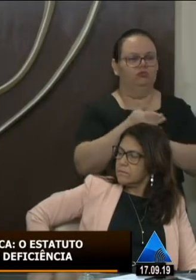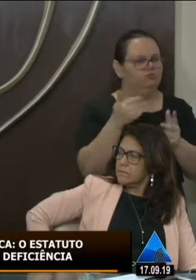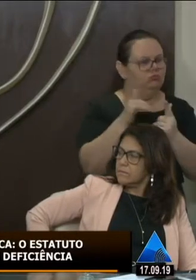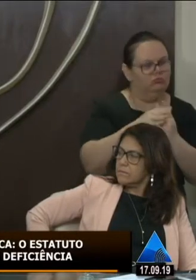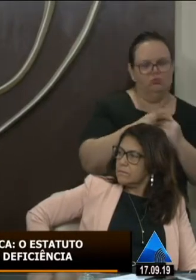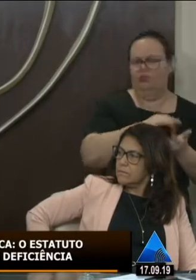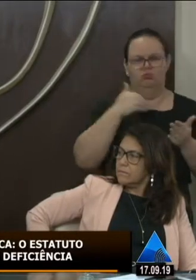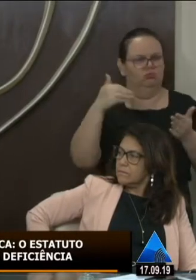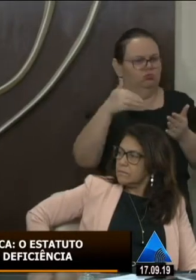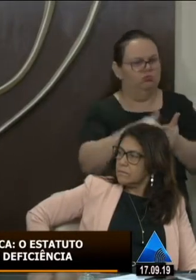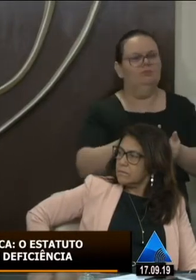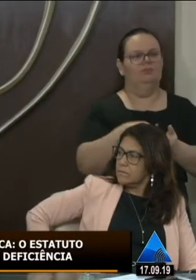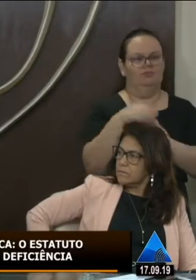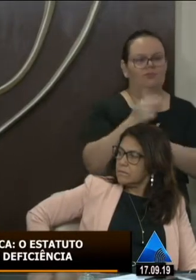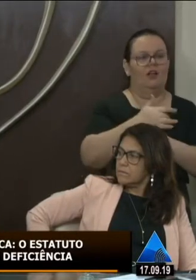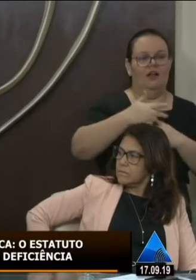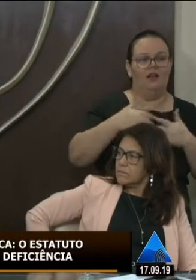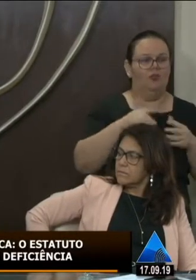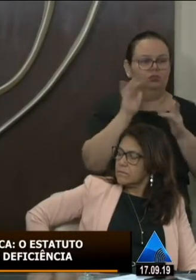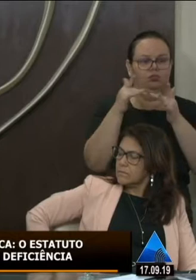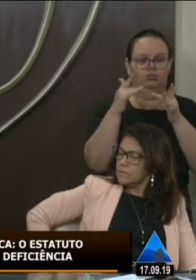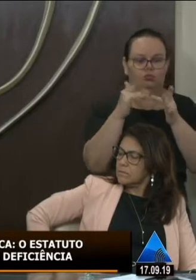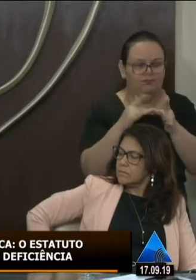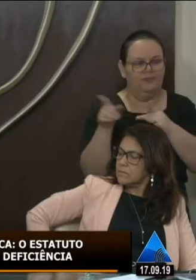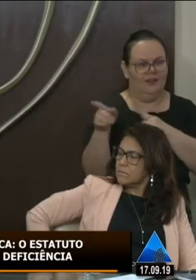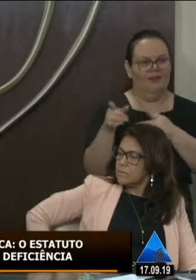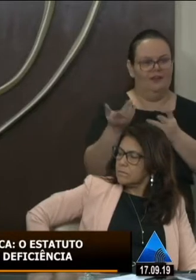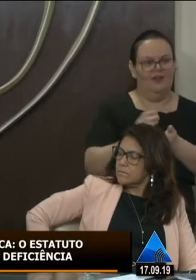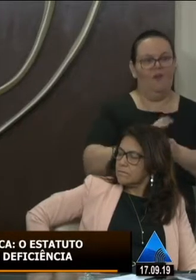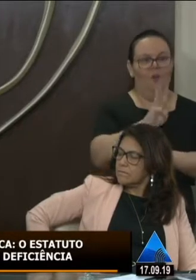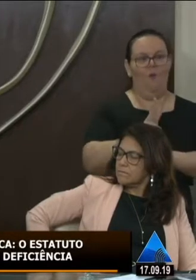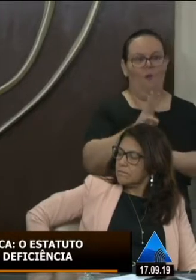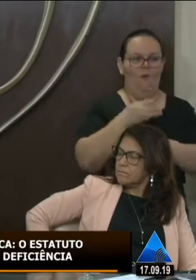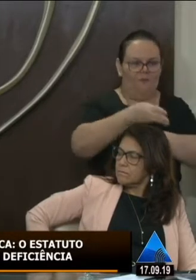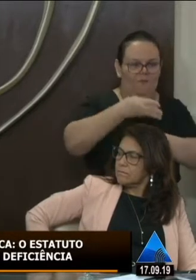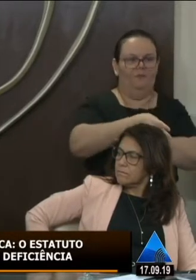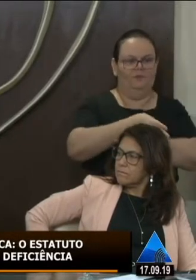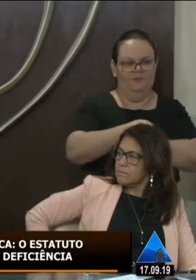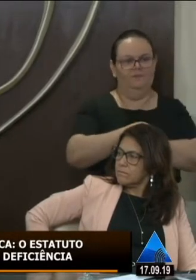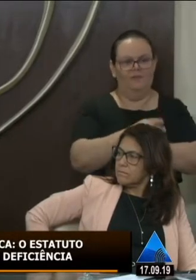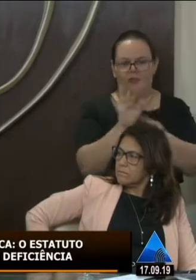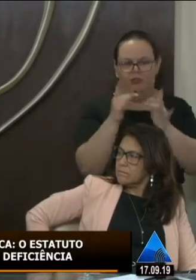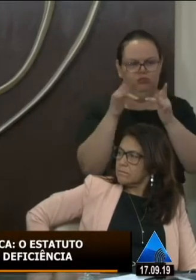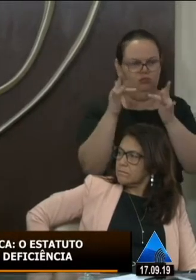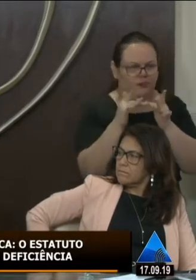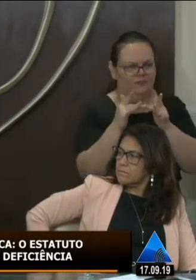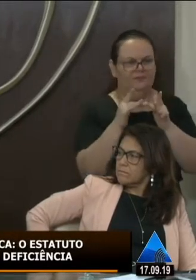temos também um canal direto comigo que é o nosso WhatsApp do gabinete um canal direto